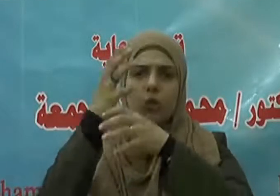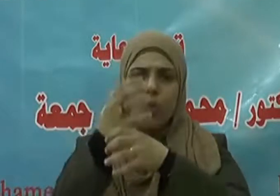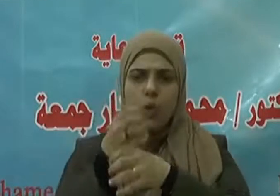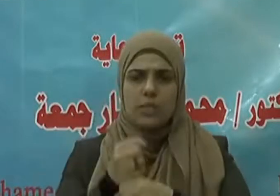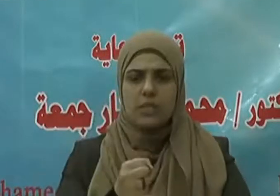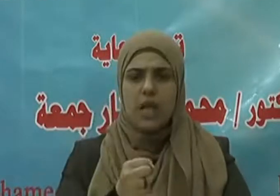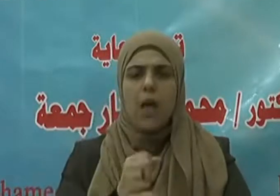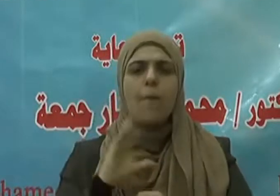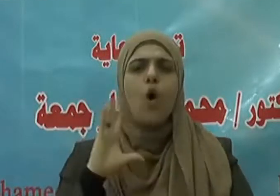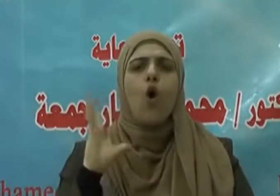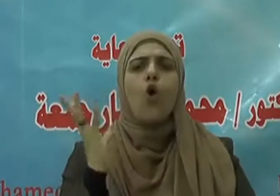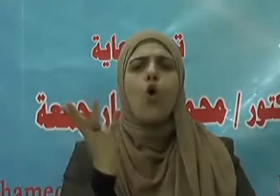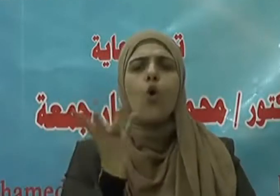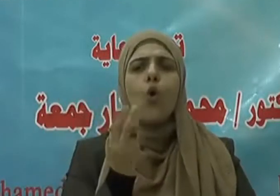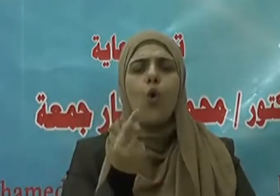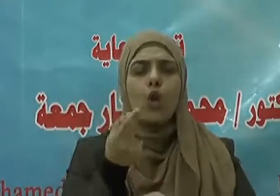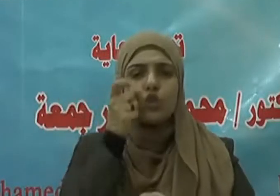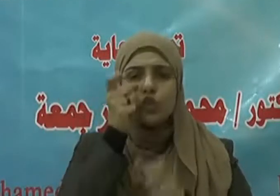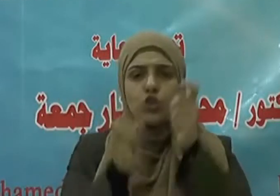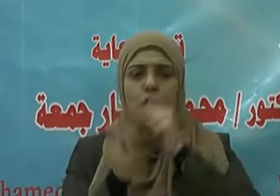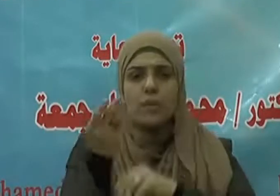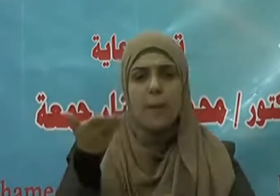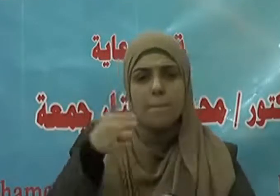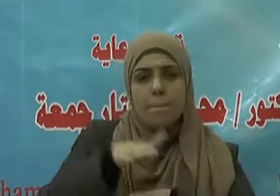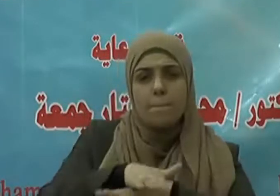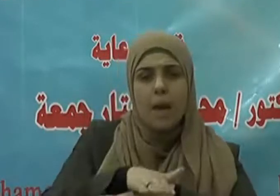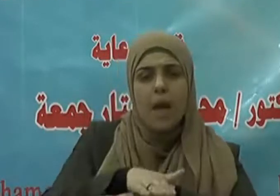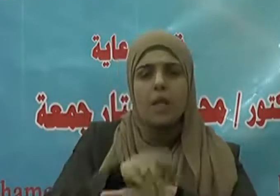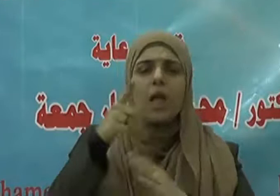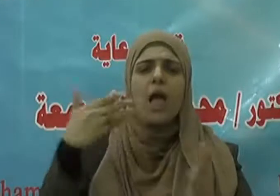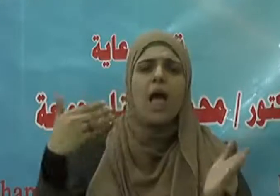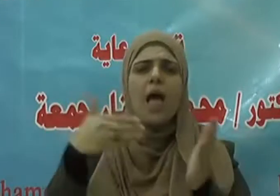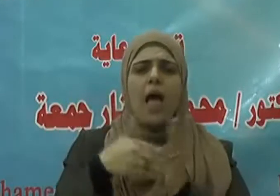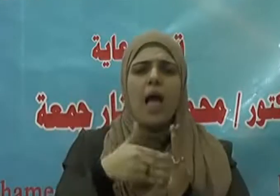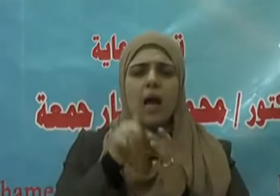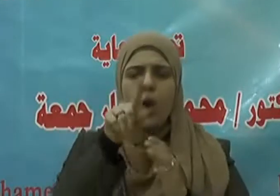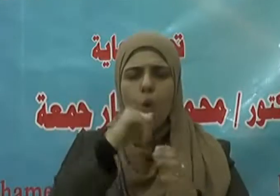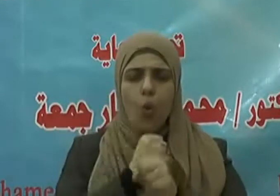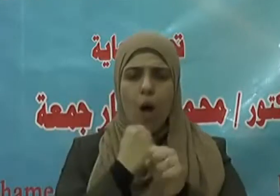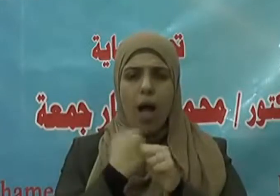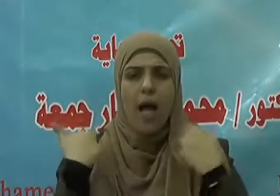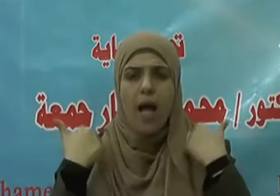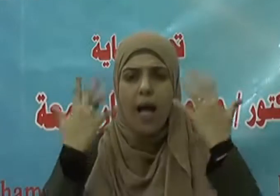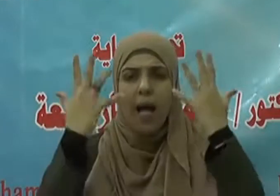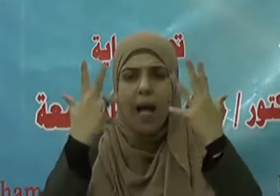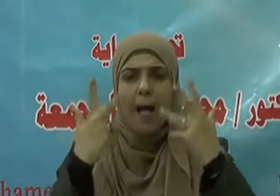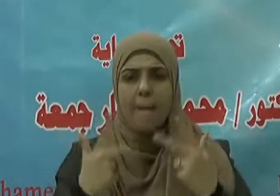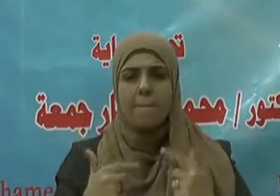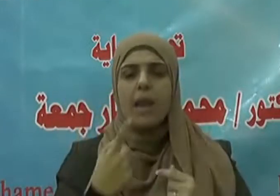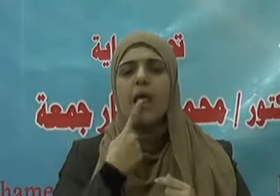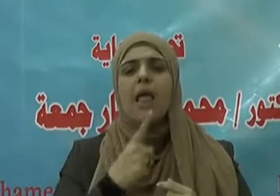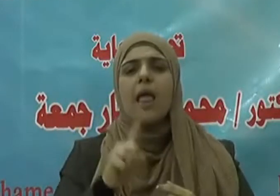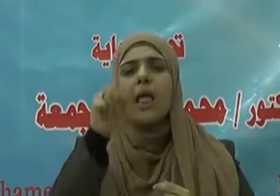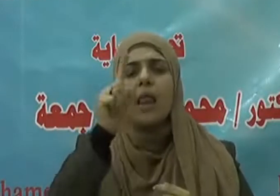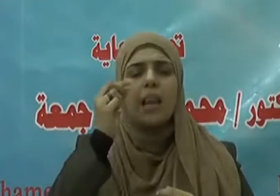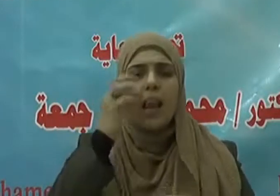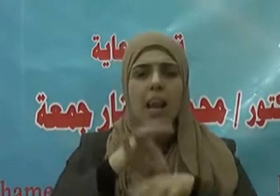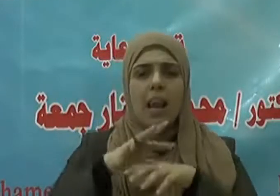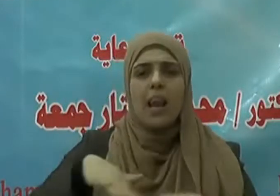فديننا دين النظافة والطهارة والجمال والرقي والتحضر